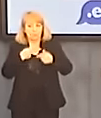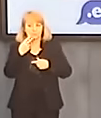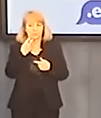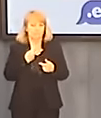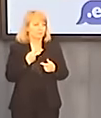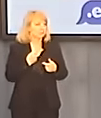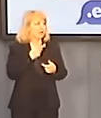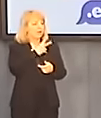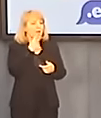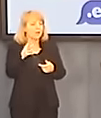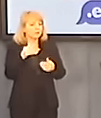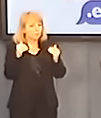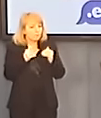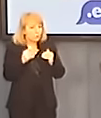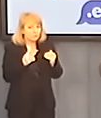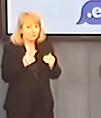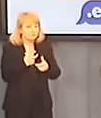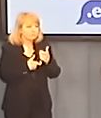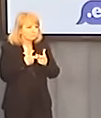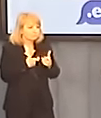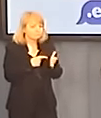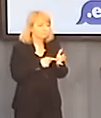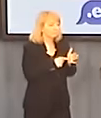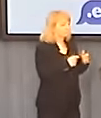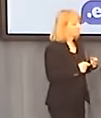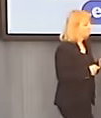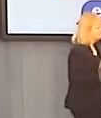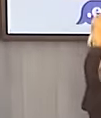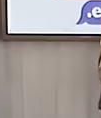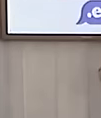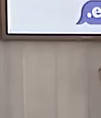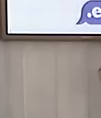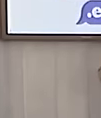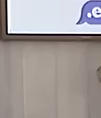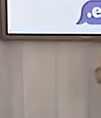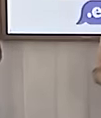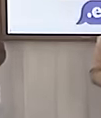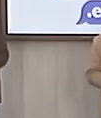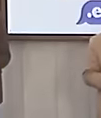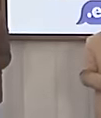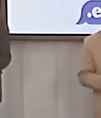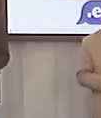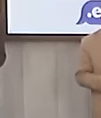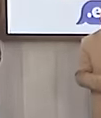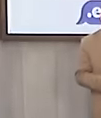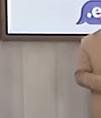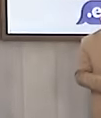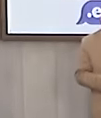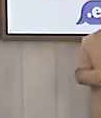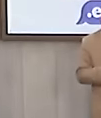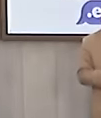każdym możliwym etapie, czy mówimy o operatorze sieci, czy mówimy o URE, nie wiem, czy Państwo na przykład wiecie, że URE